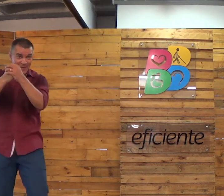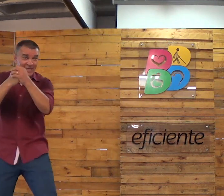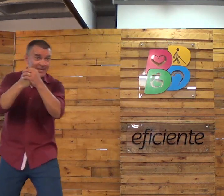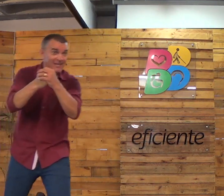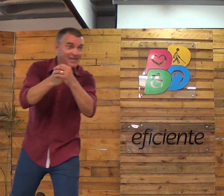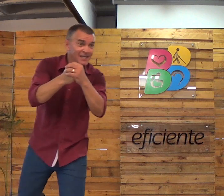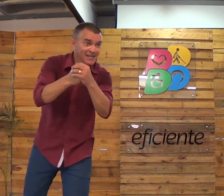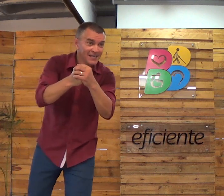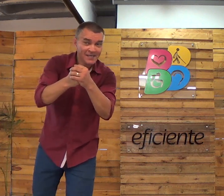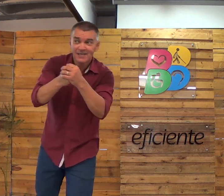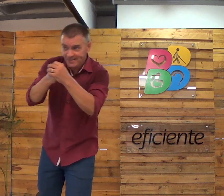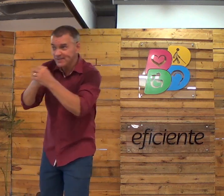Amém?